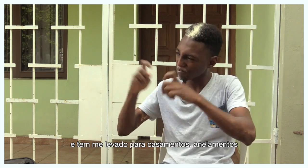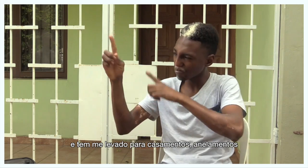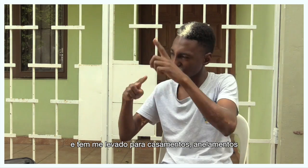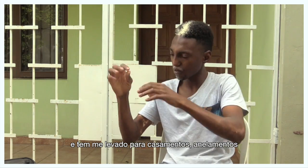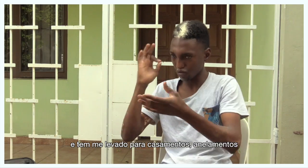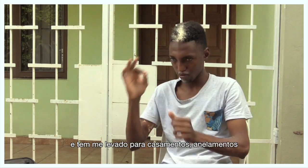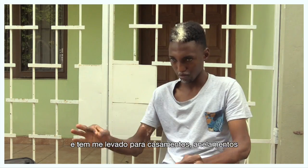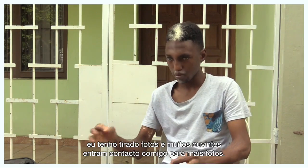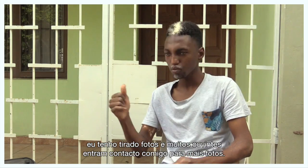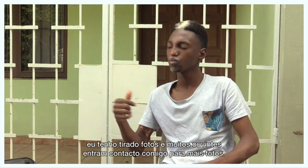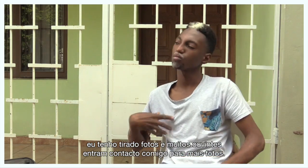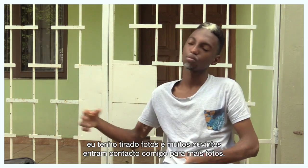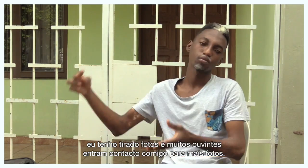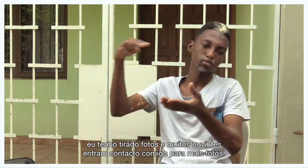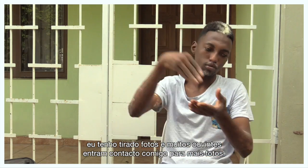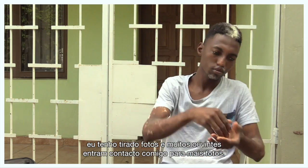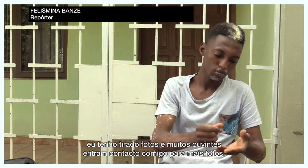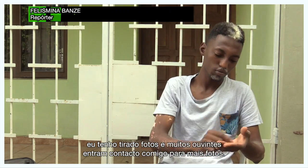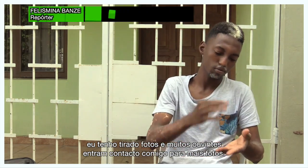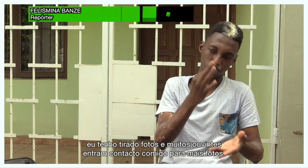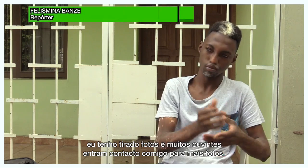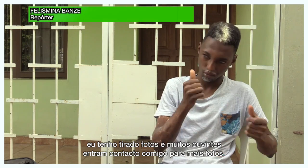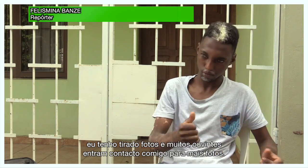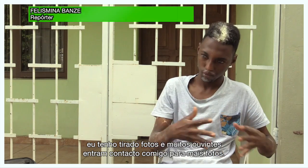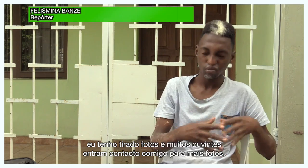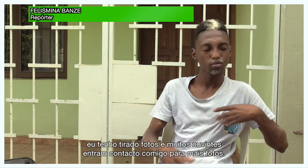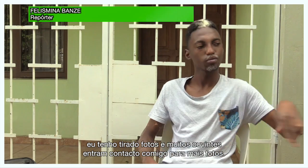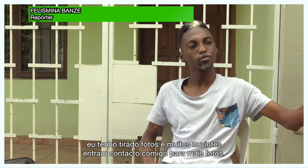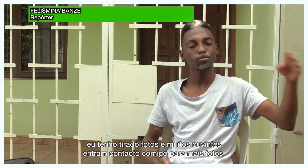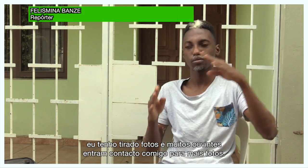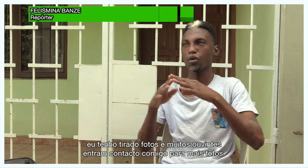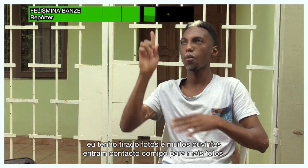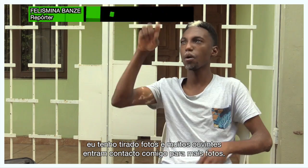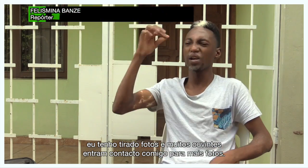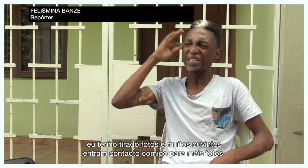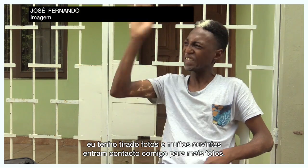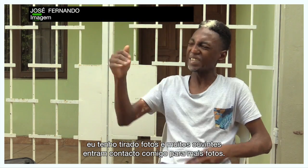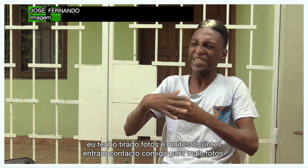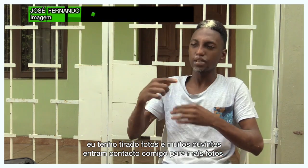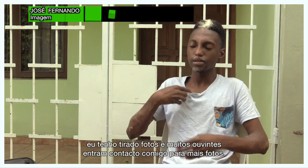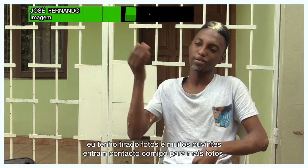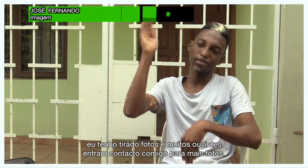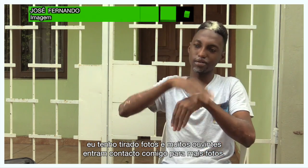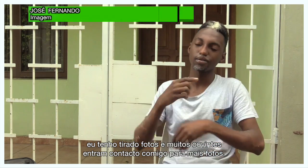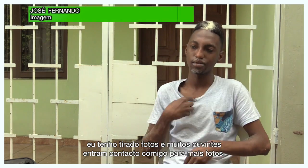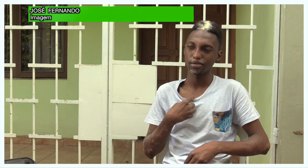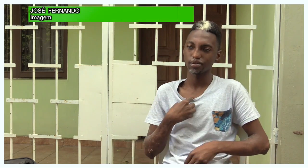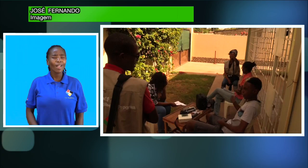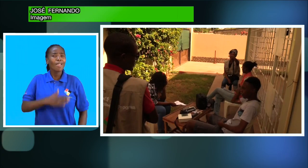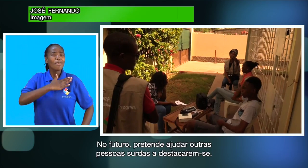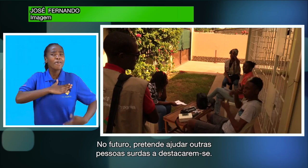Eu tenho ido para lá, tenho feito lá as fotos e sempre pessoas ouvintes têm contactado.